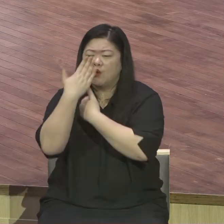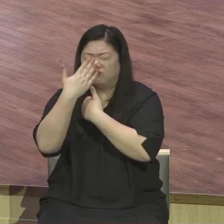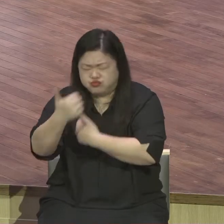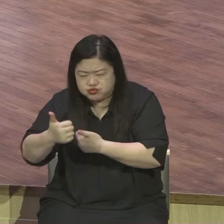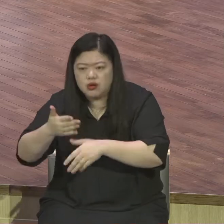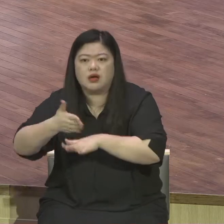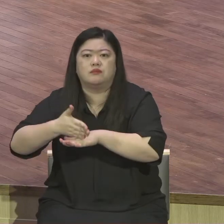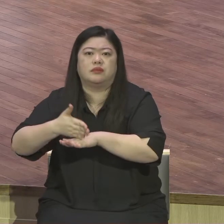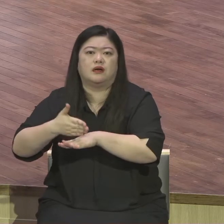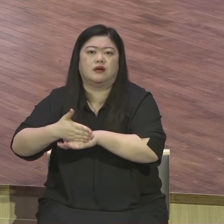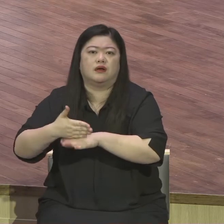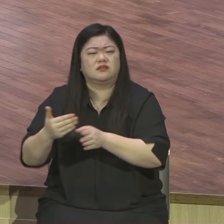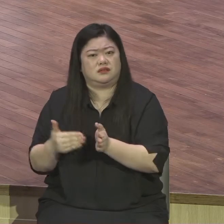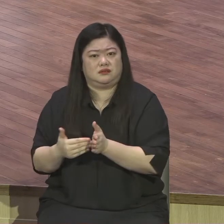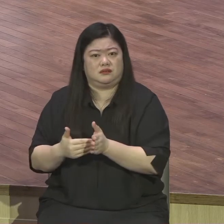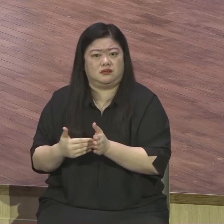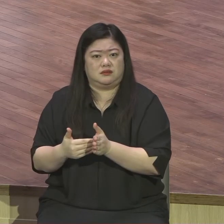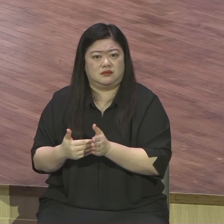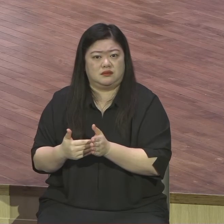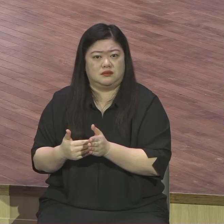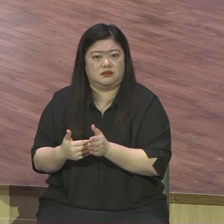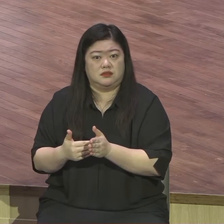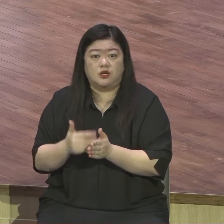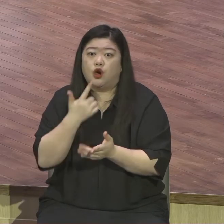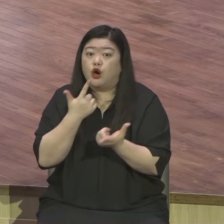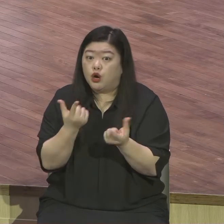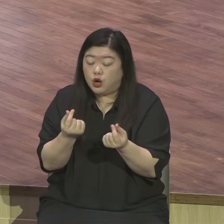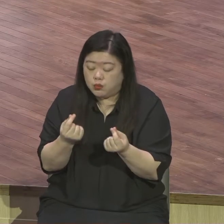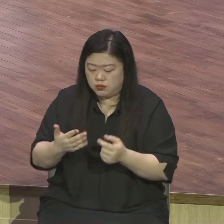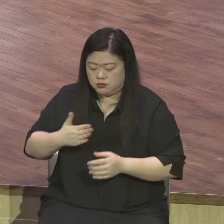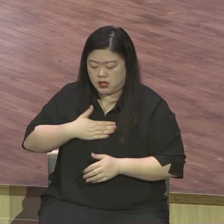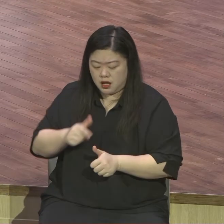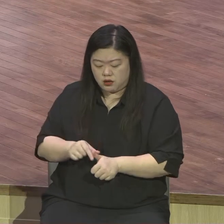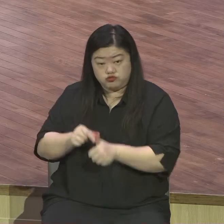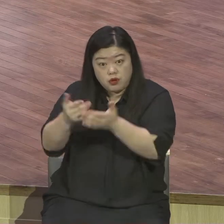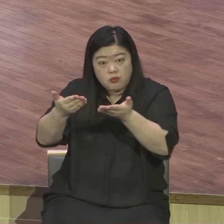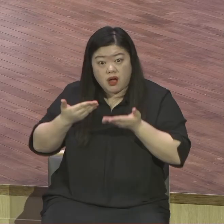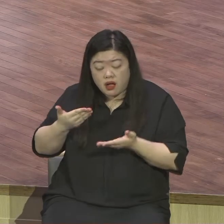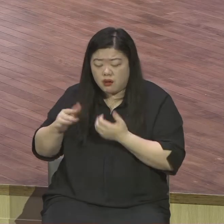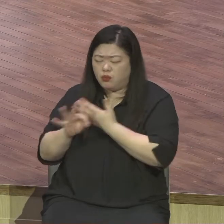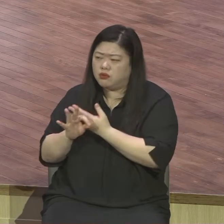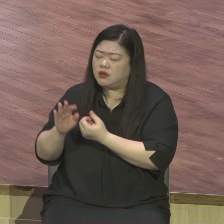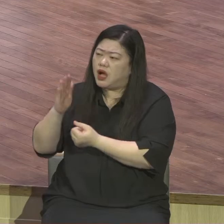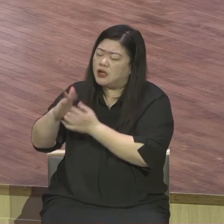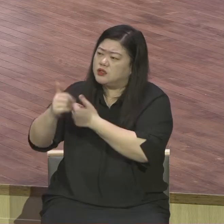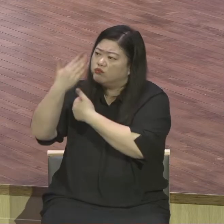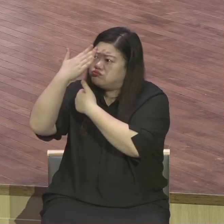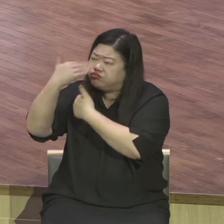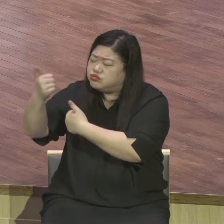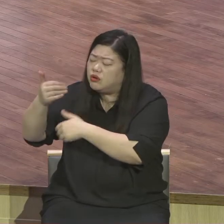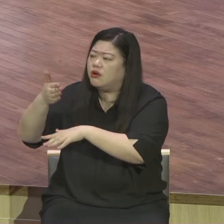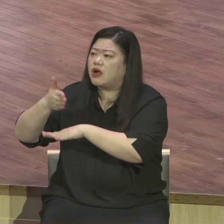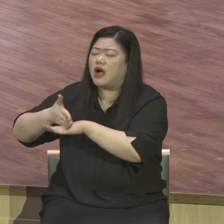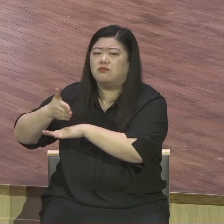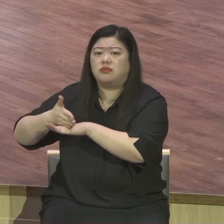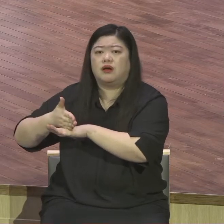품꾼처럼 너무 감격 계속 감격이죠 그 사람 그런 감격 그것까지